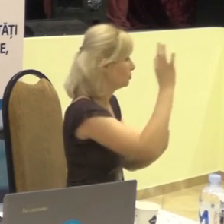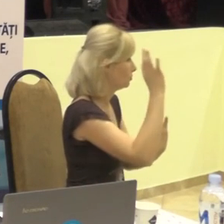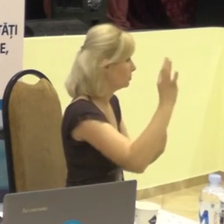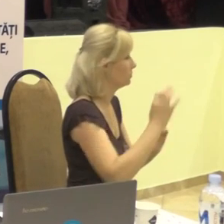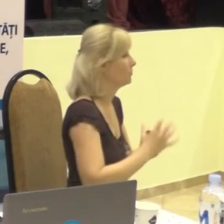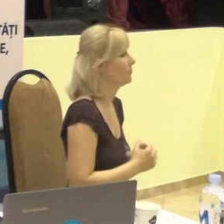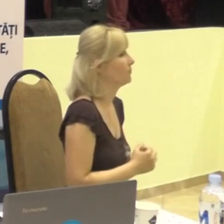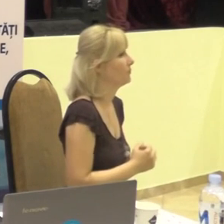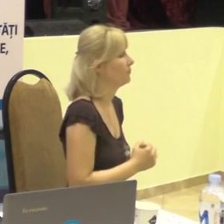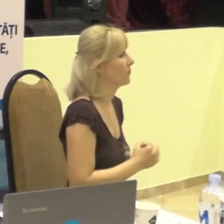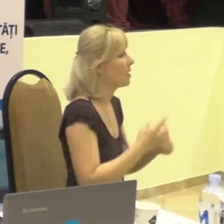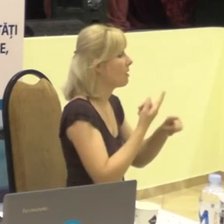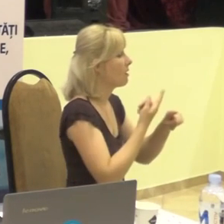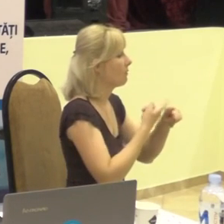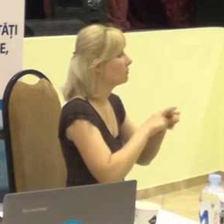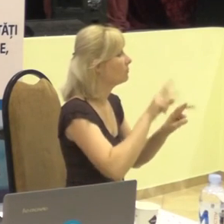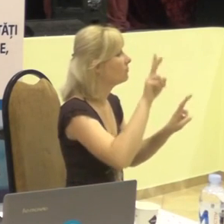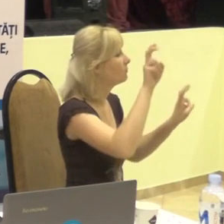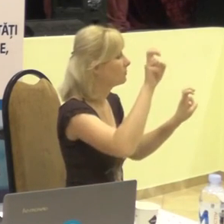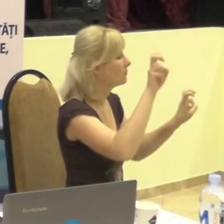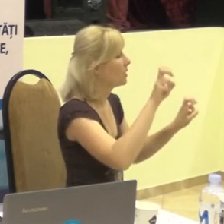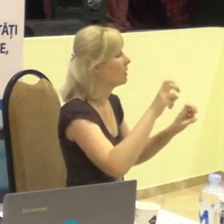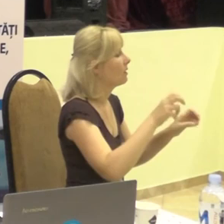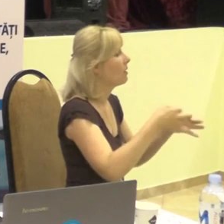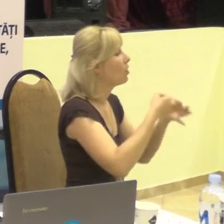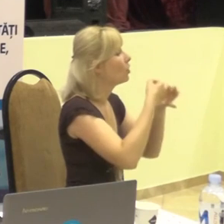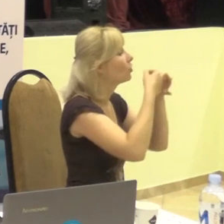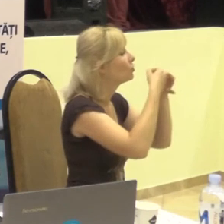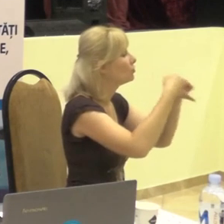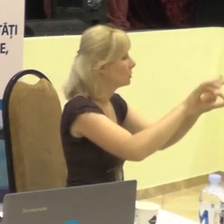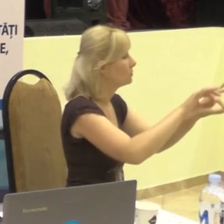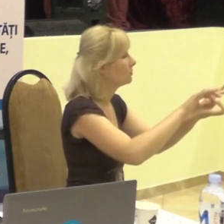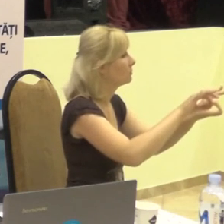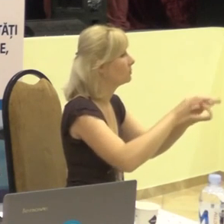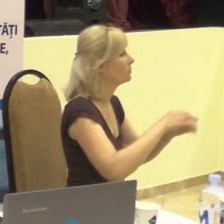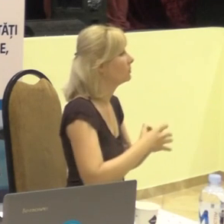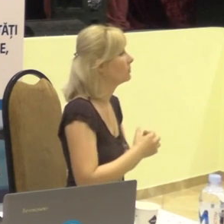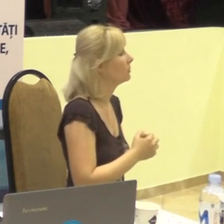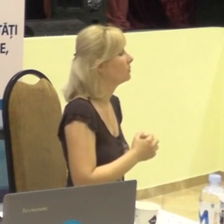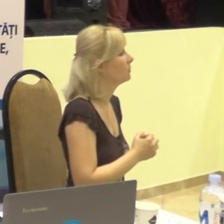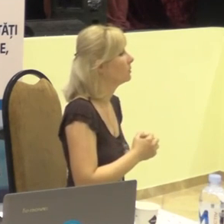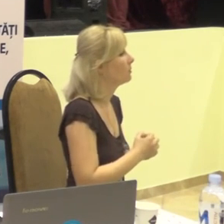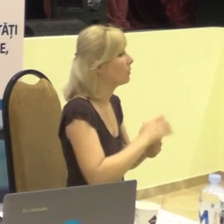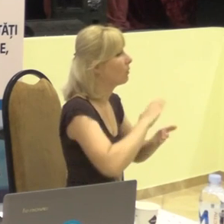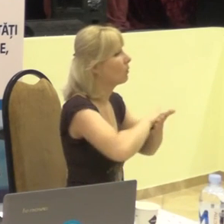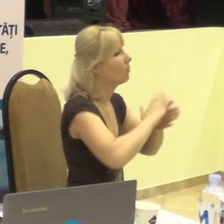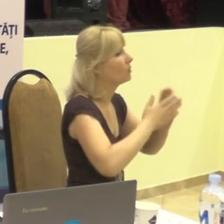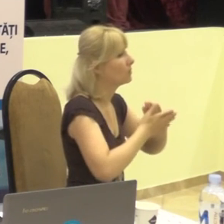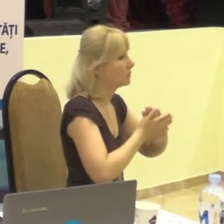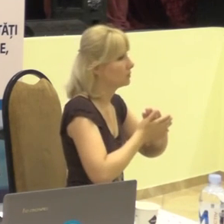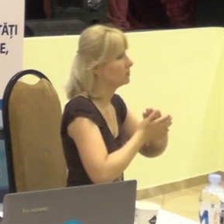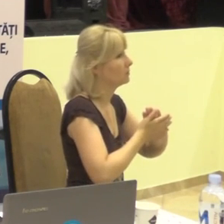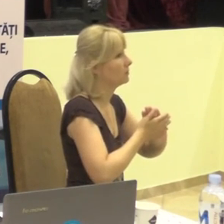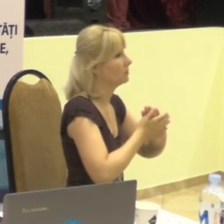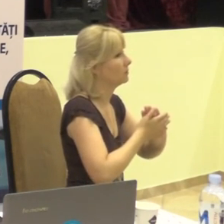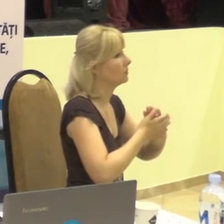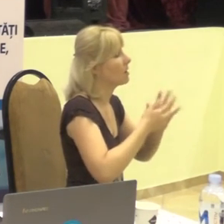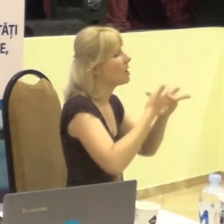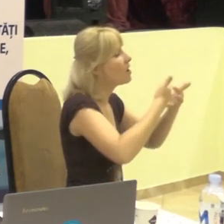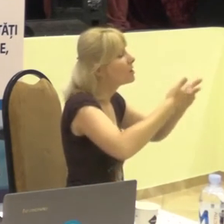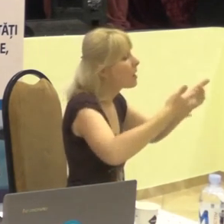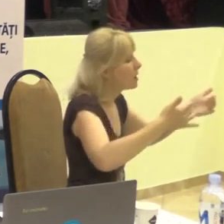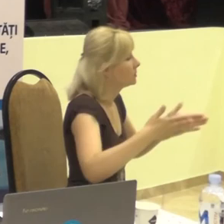Ea este intitulată Accesibilitatea infrastructurală, precondiție pentru realizarea altor